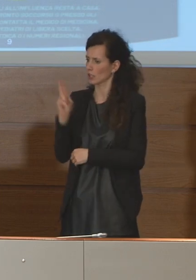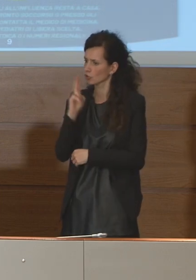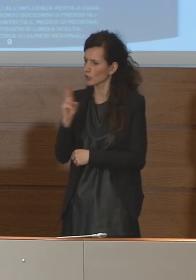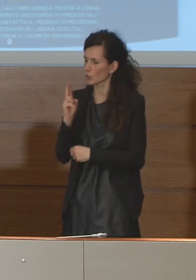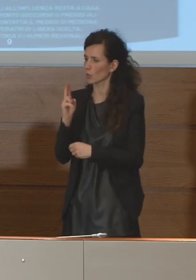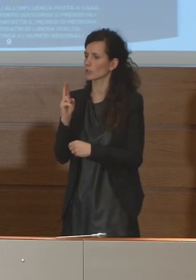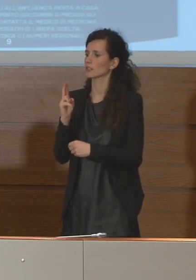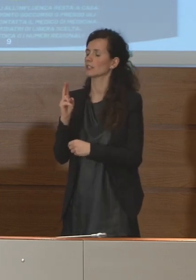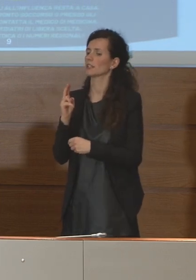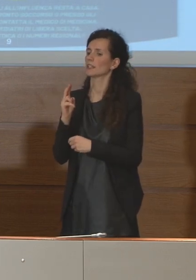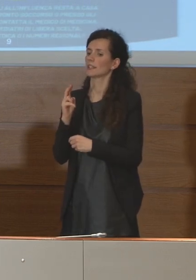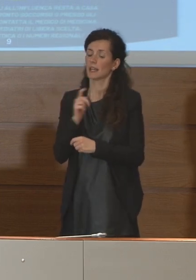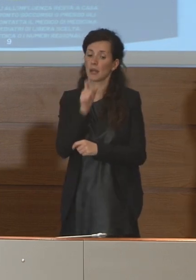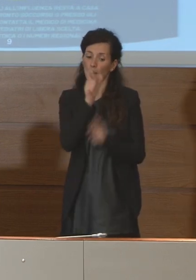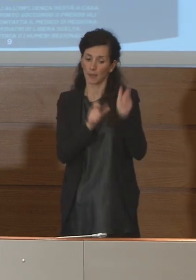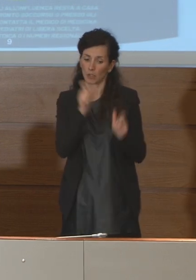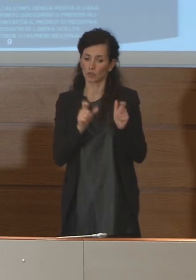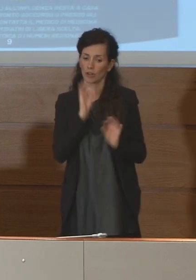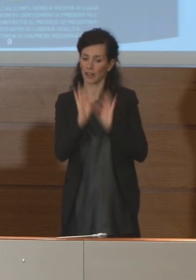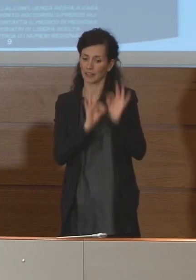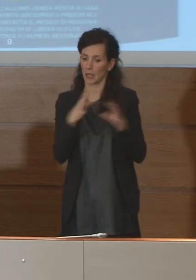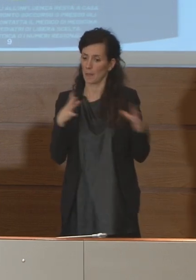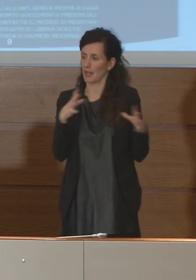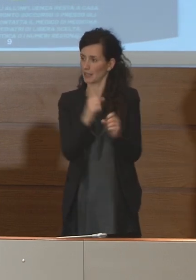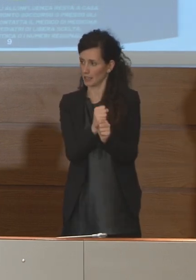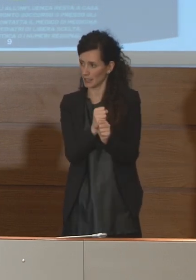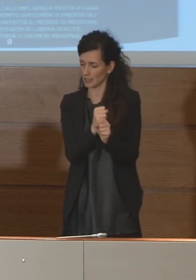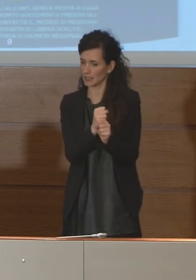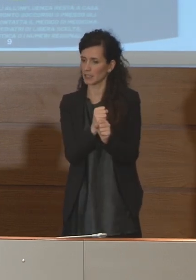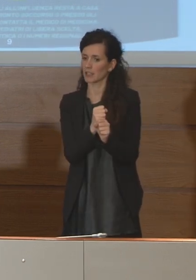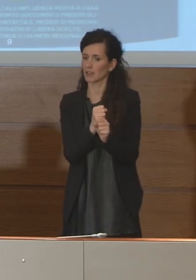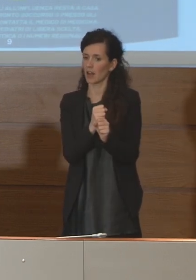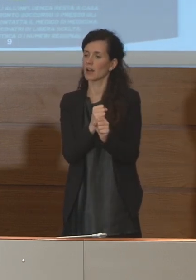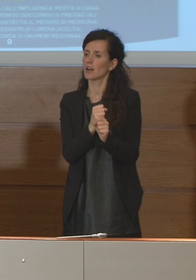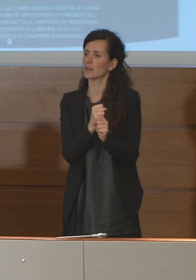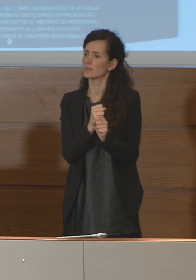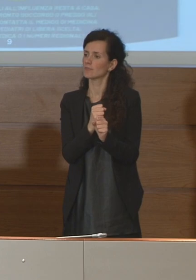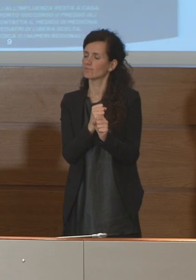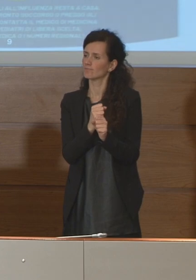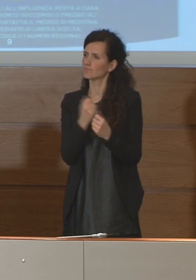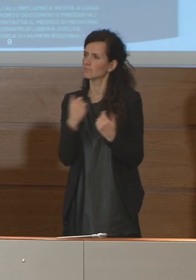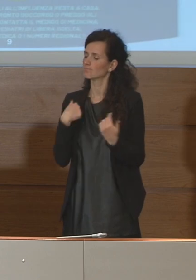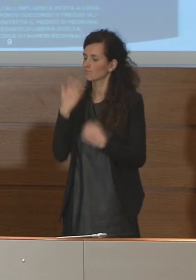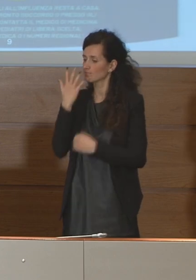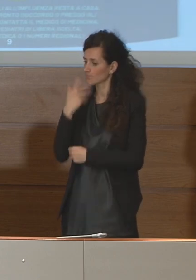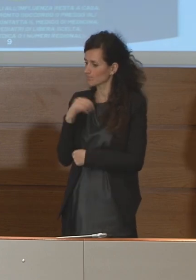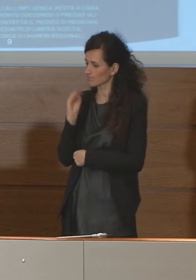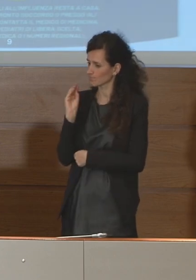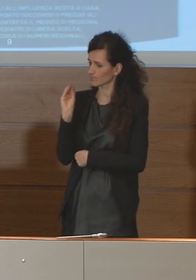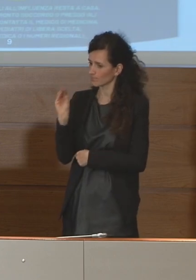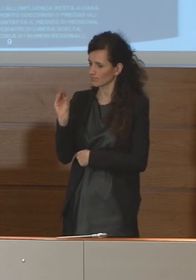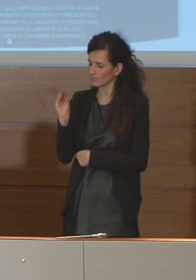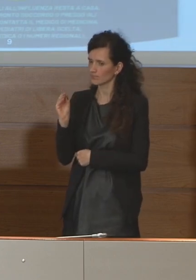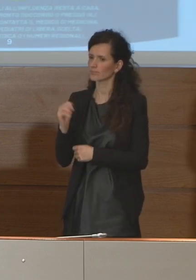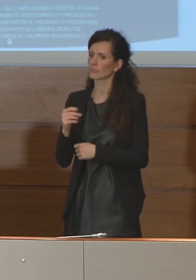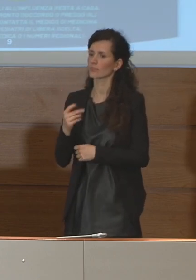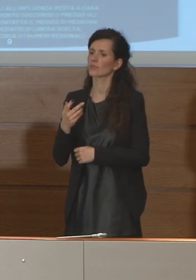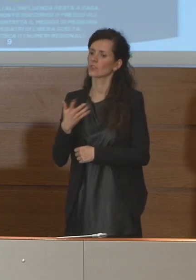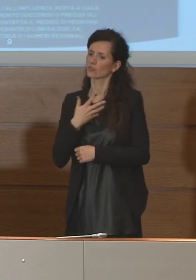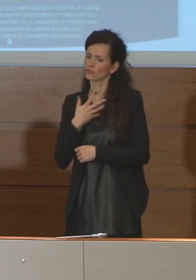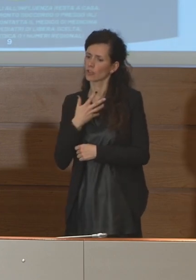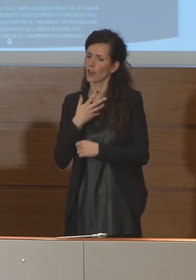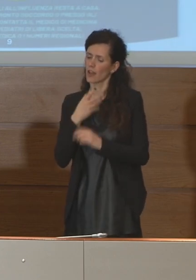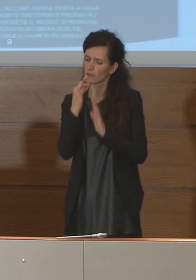delle persone in terapia intensiva che possono mettere in crisi il sistema. Volevo chiedere, avete dei dati su quanto